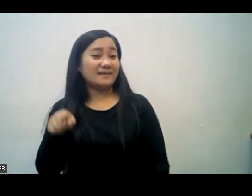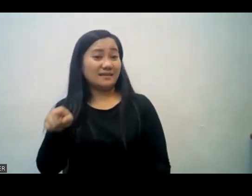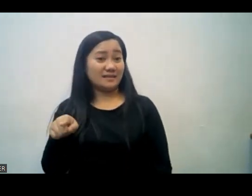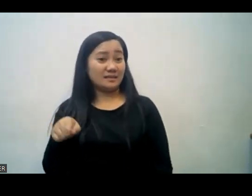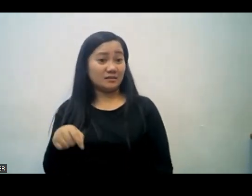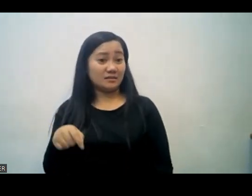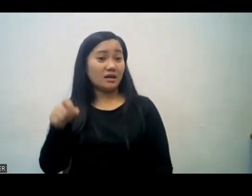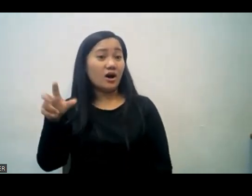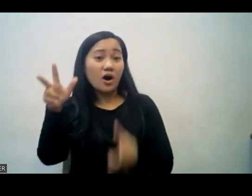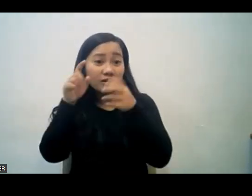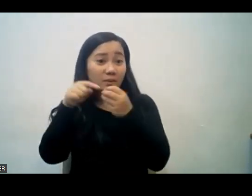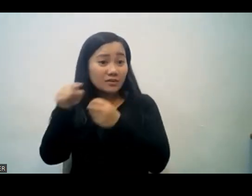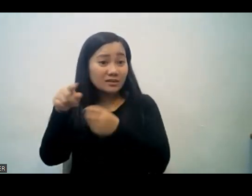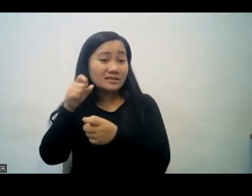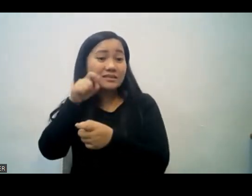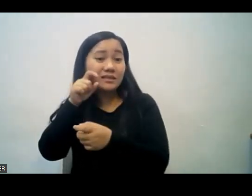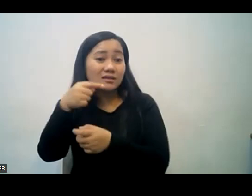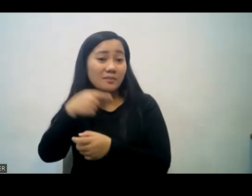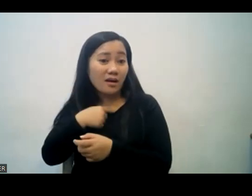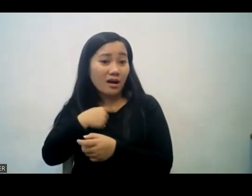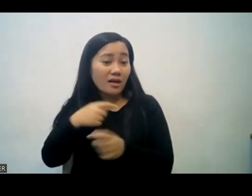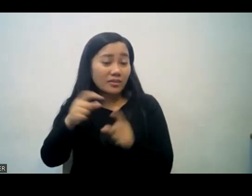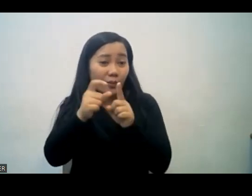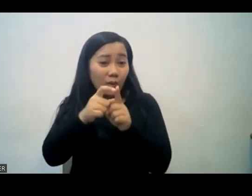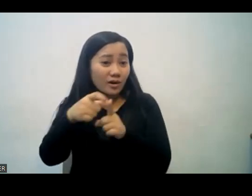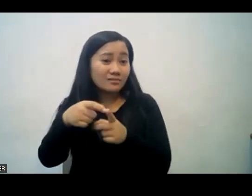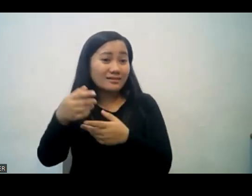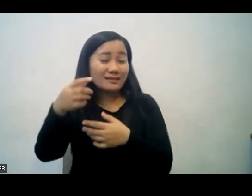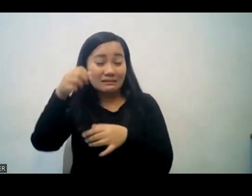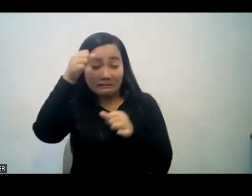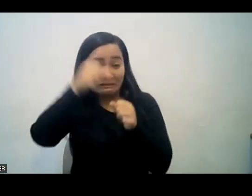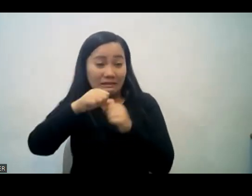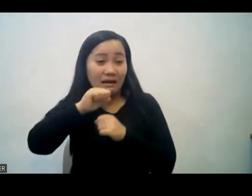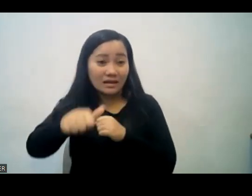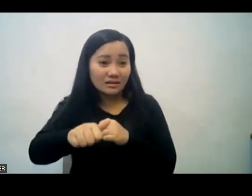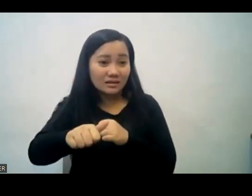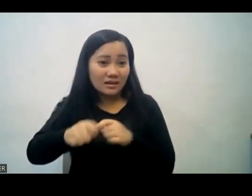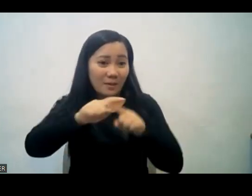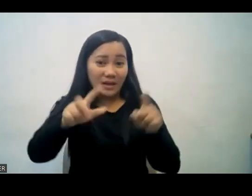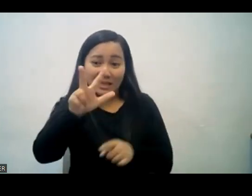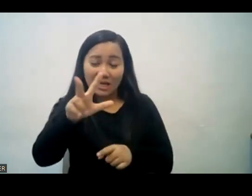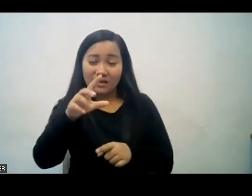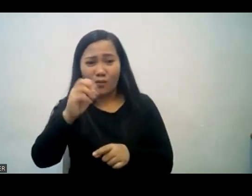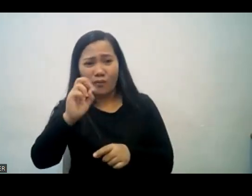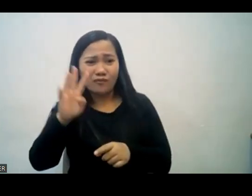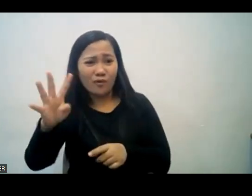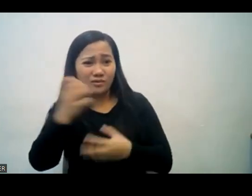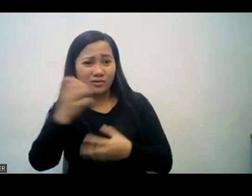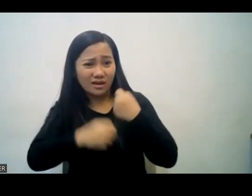po sa salita na maski hindi niya nga na po maalala. ay dahil dun siya umalis sa church sa loob ng tatlo o apat na taon.